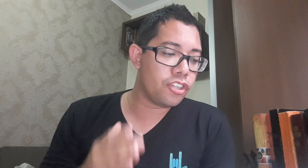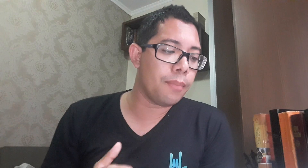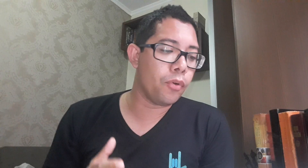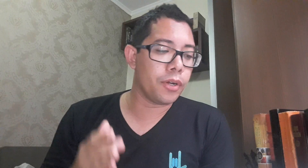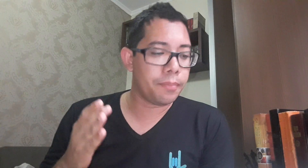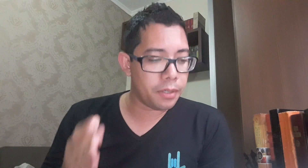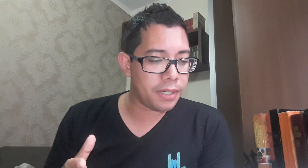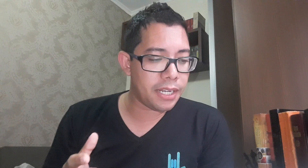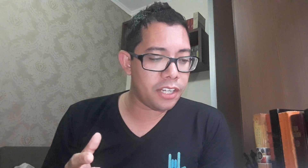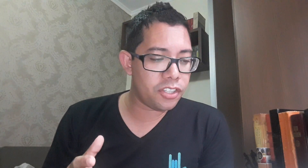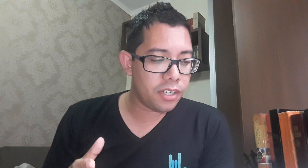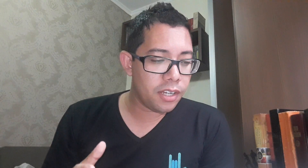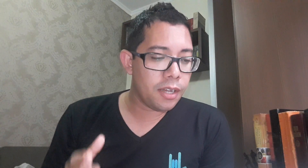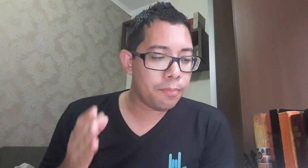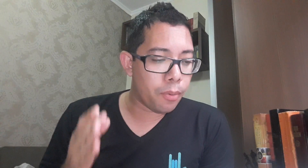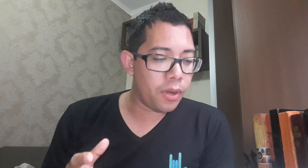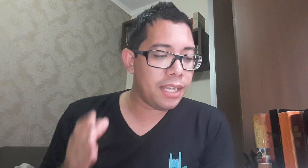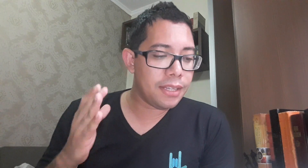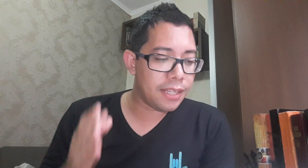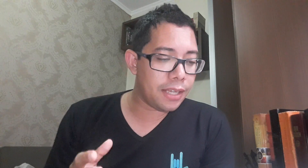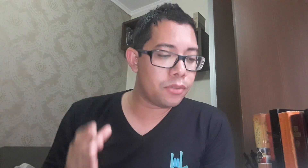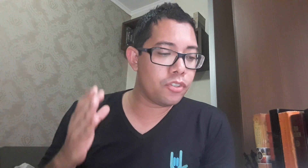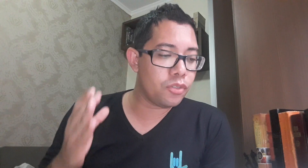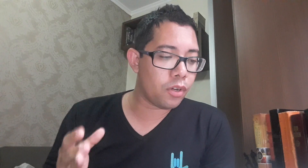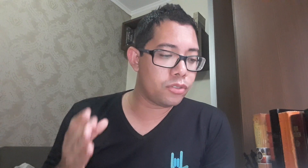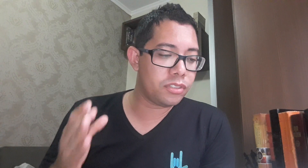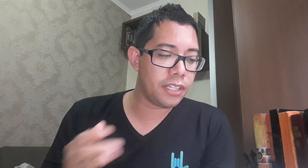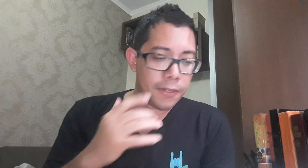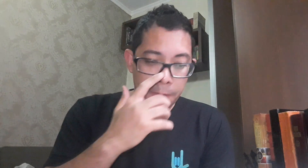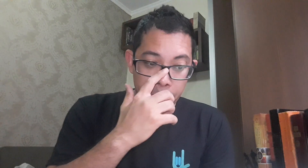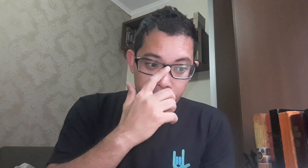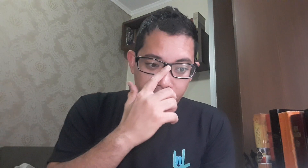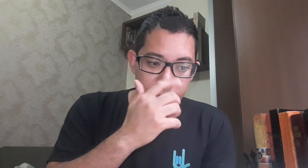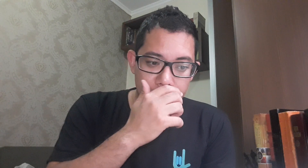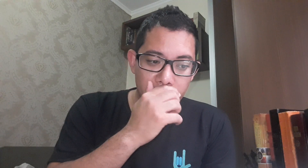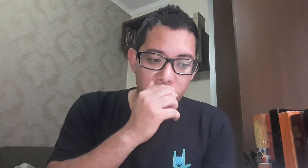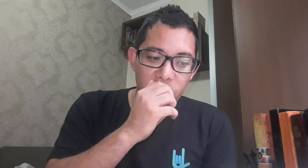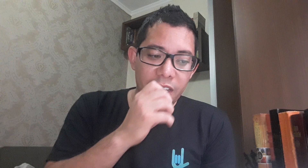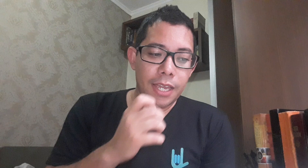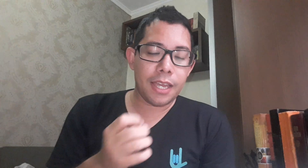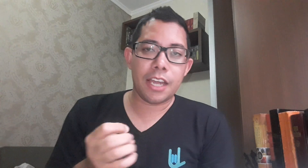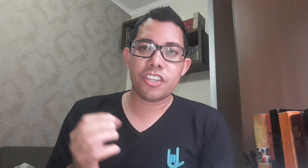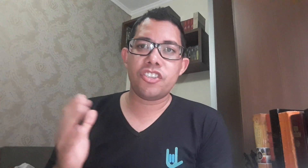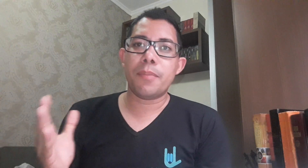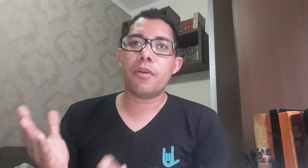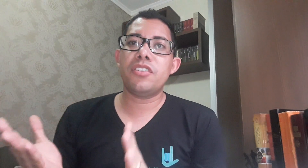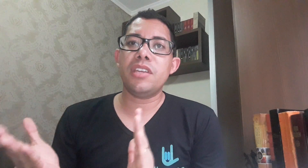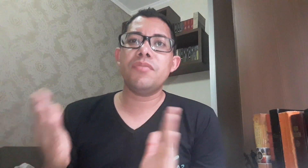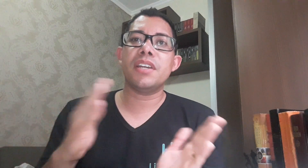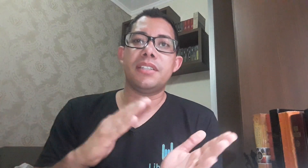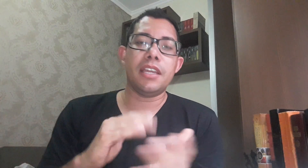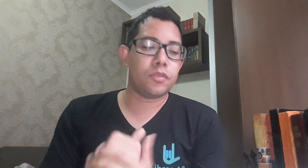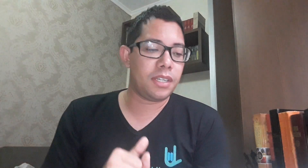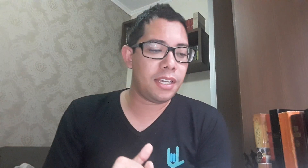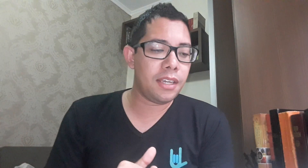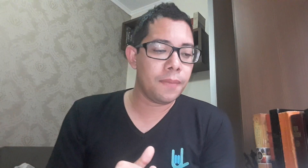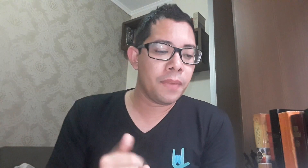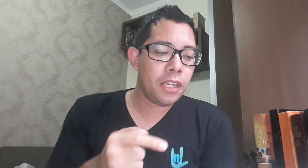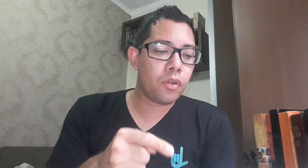de amor permanente, põe dentro de nosso ser. Então, a gente já pode inverter isso aqui e